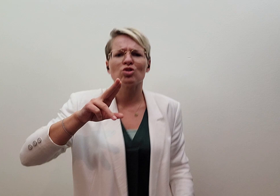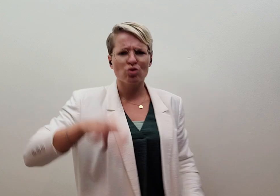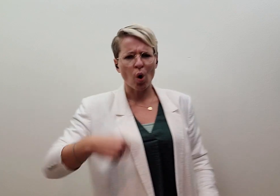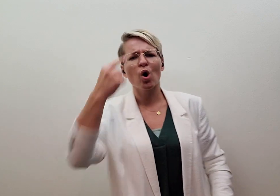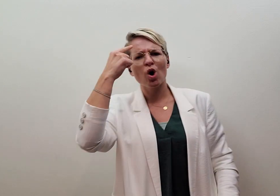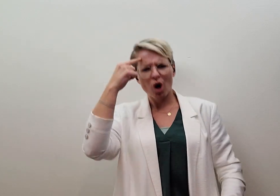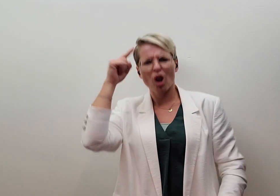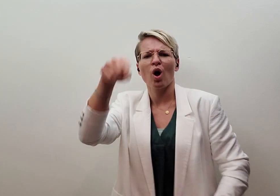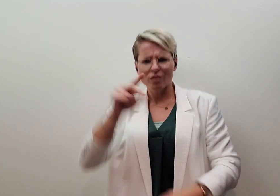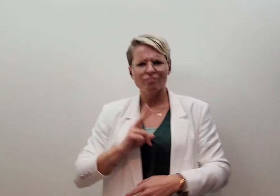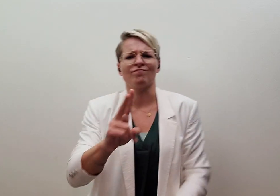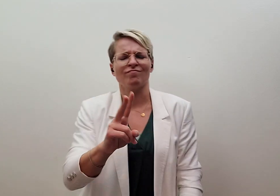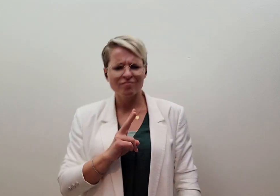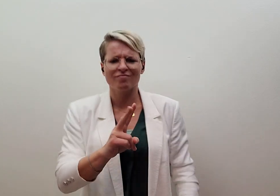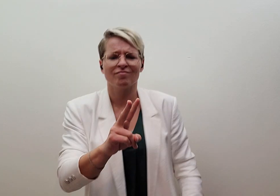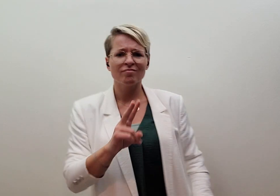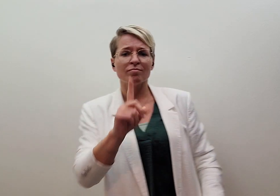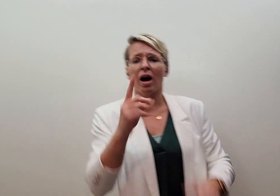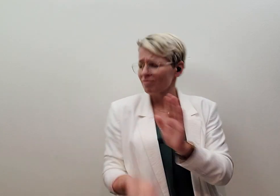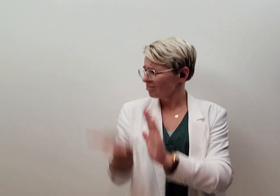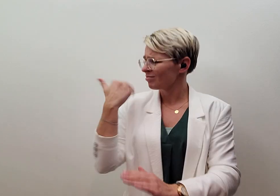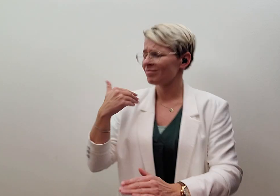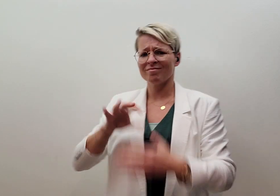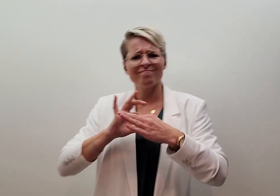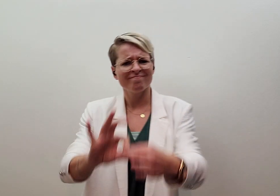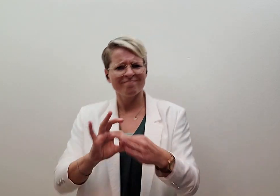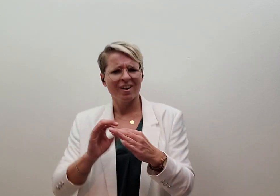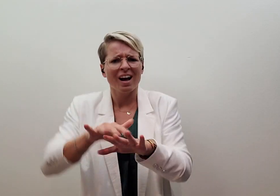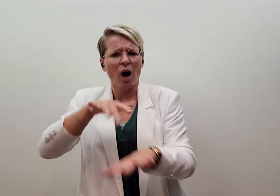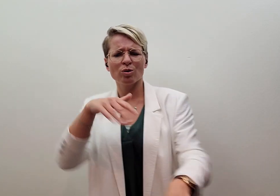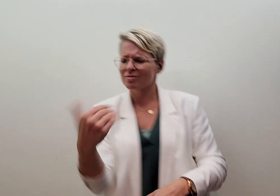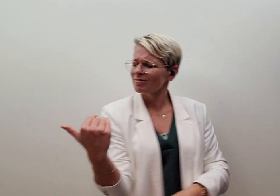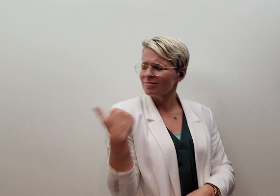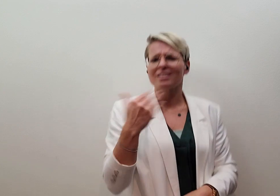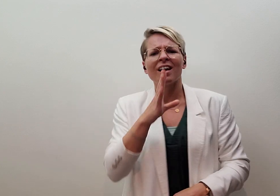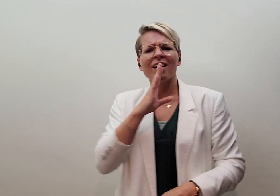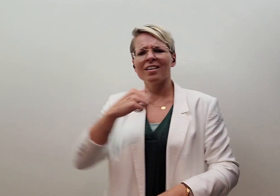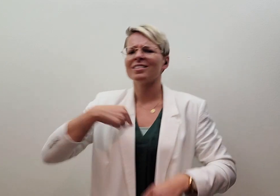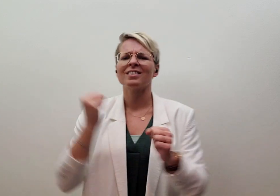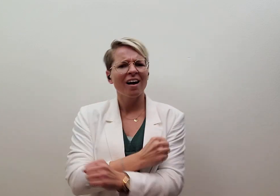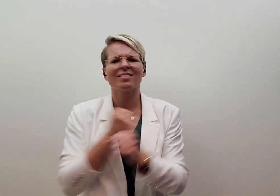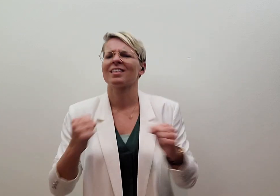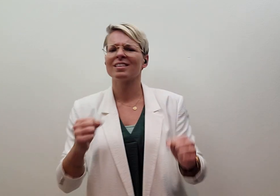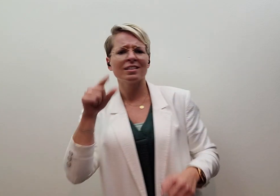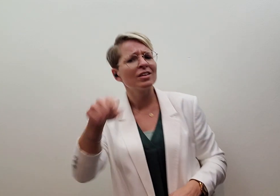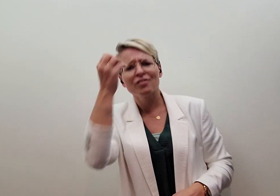steeds in ons geloof Maar we waren toch gauw, zeg me wel, dat ik jou nooit